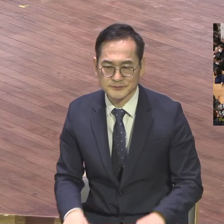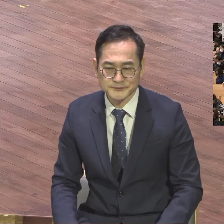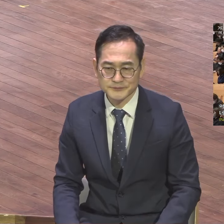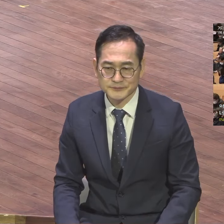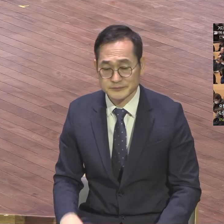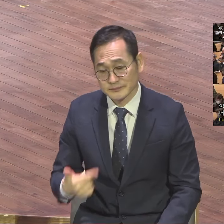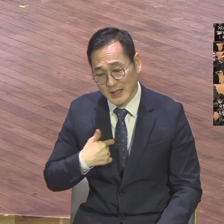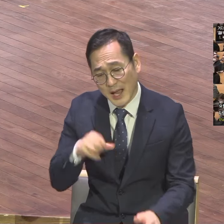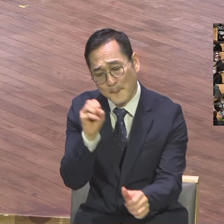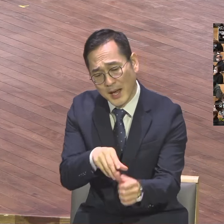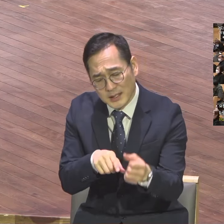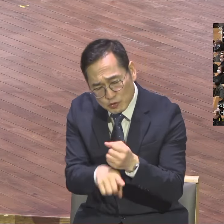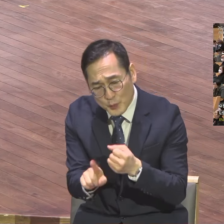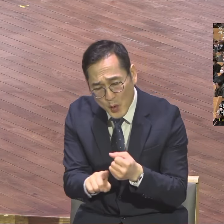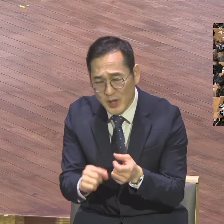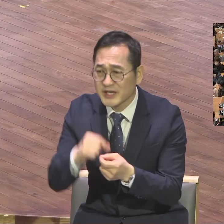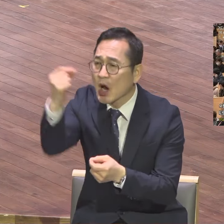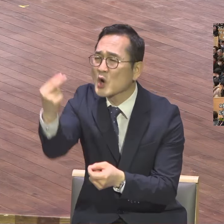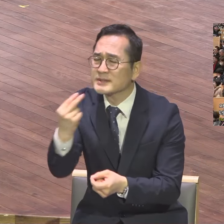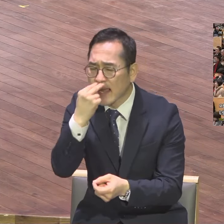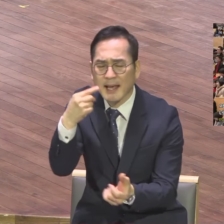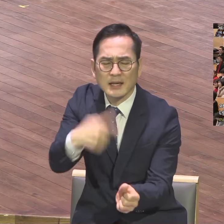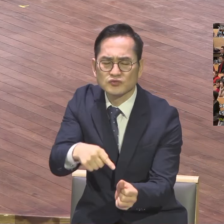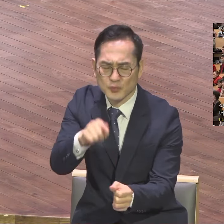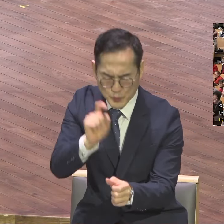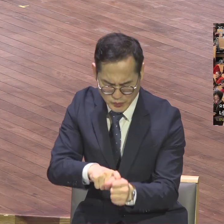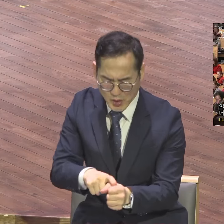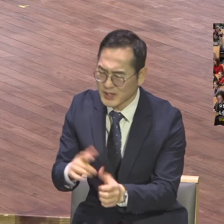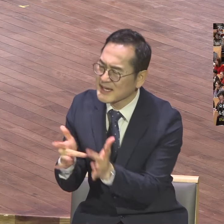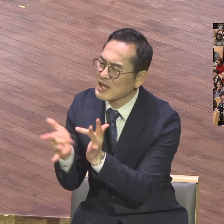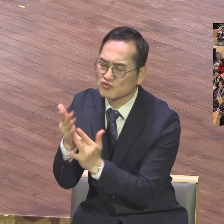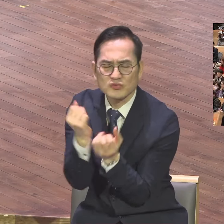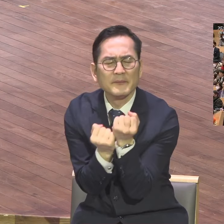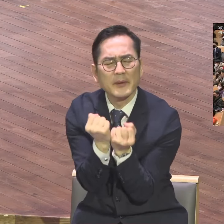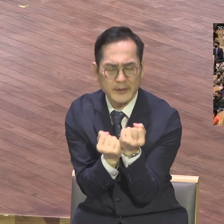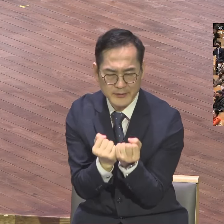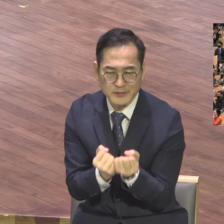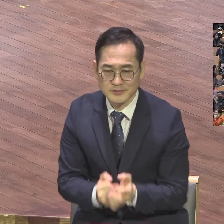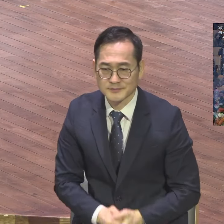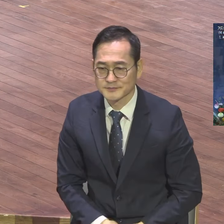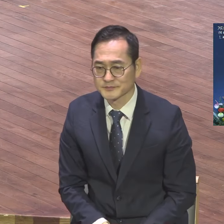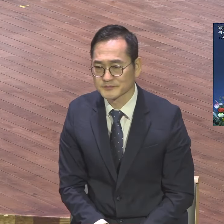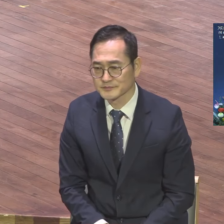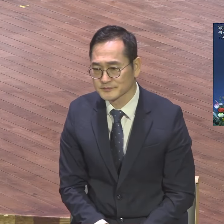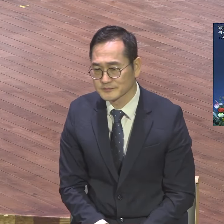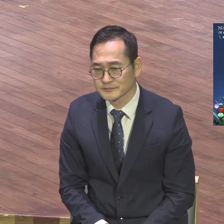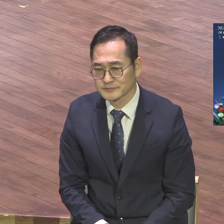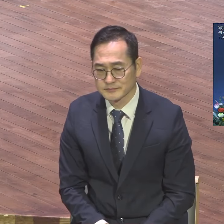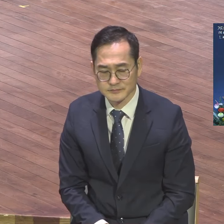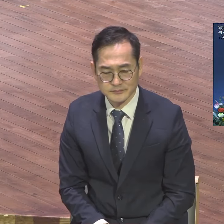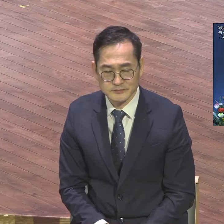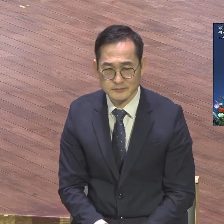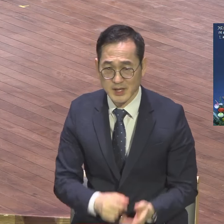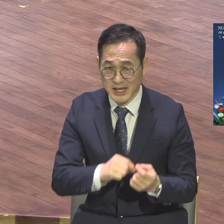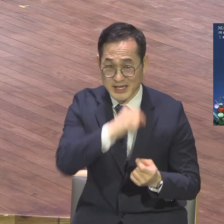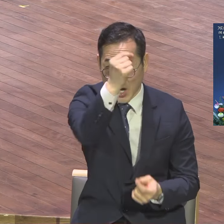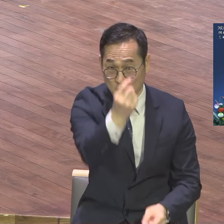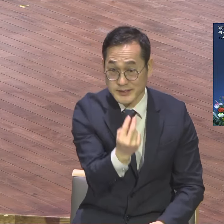영생이 있음을 알게 하려 하십니다. 영생 영생 반대 영벌이죠. 영생